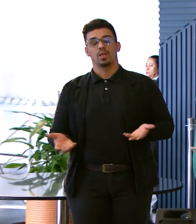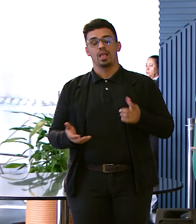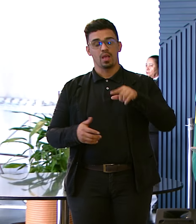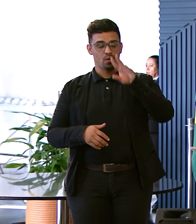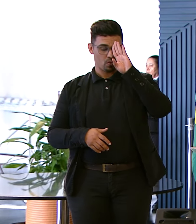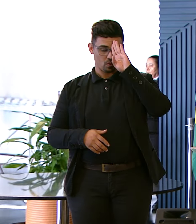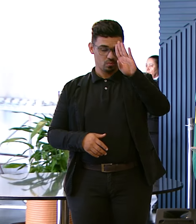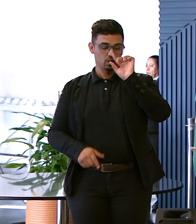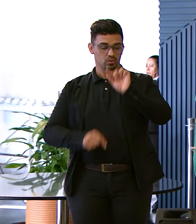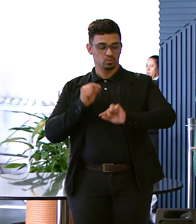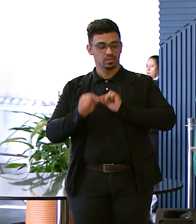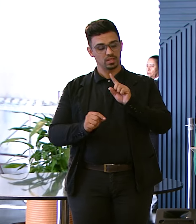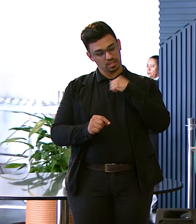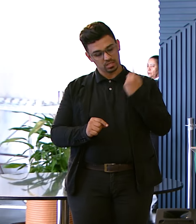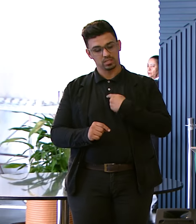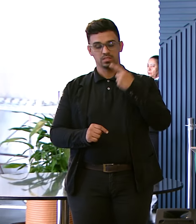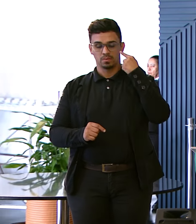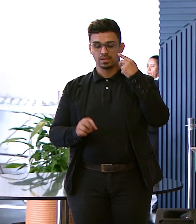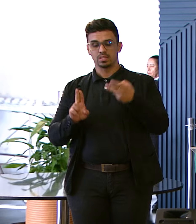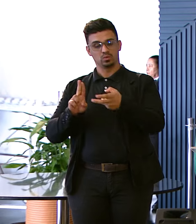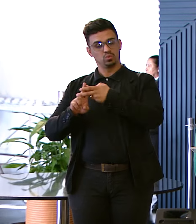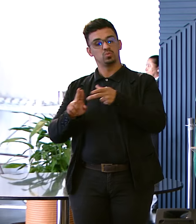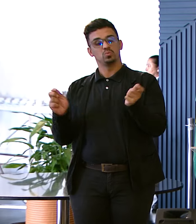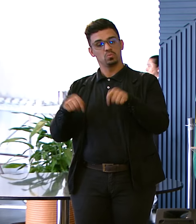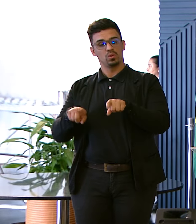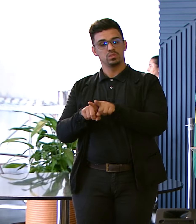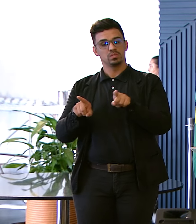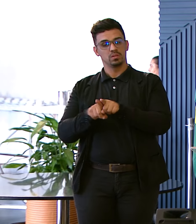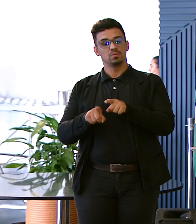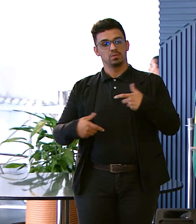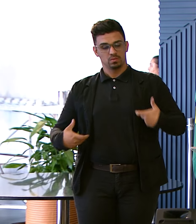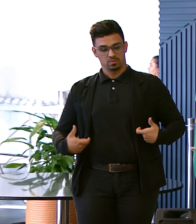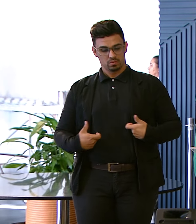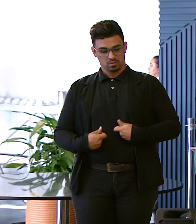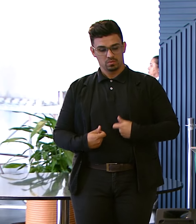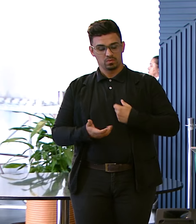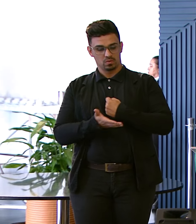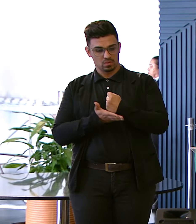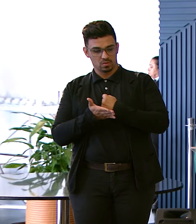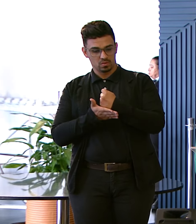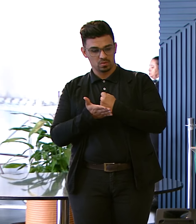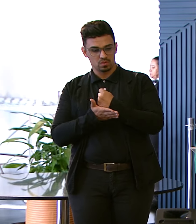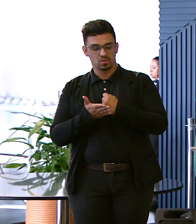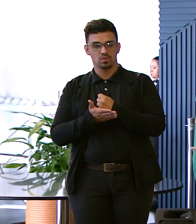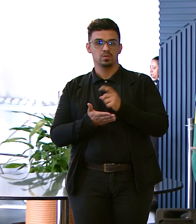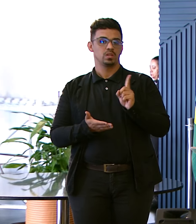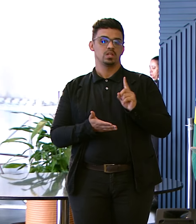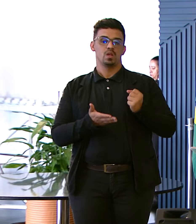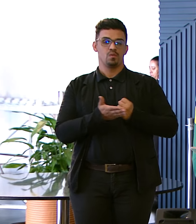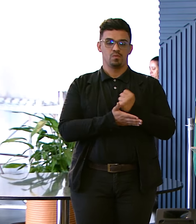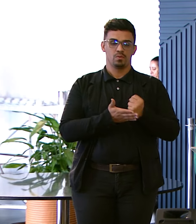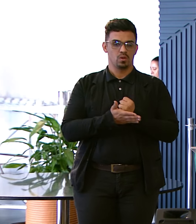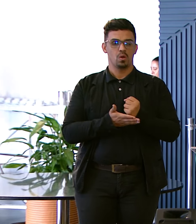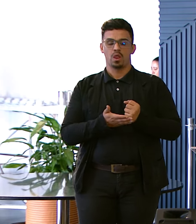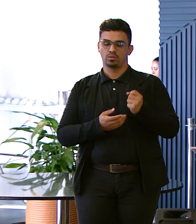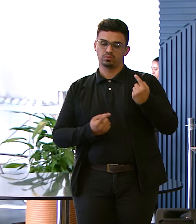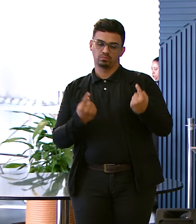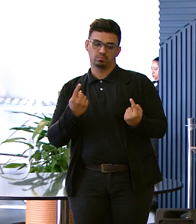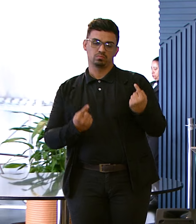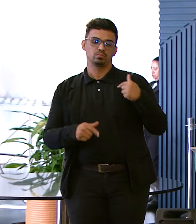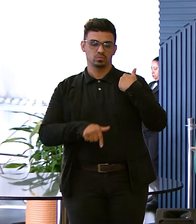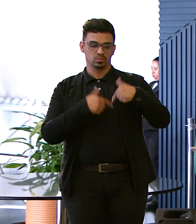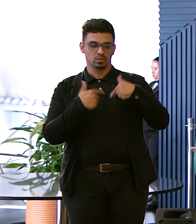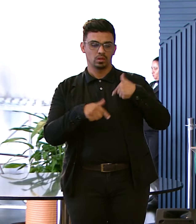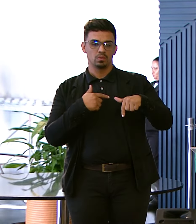um fato Que a gente acha Que SUS Também pode Ter analgesia Farmacológica E não farmacológica Também No seu